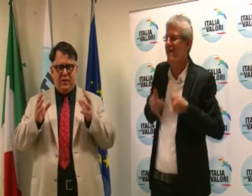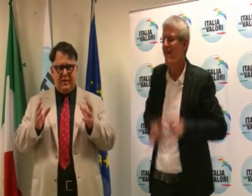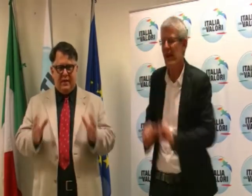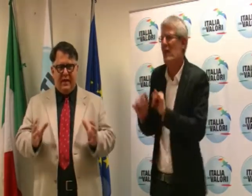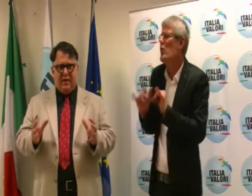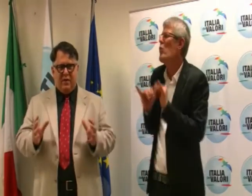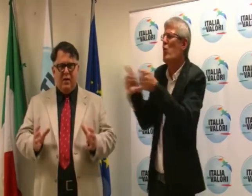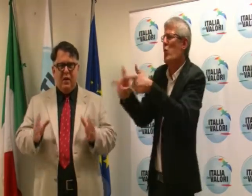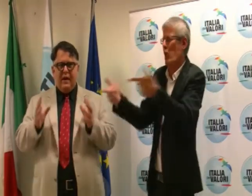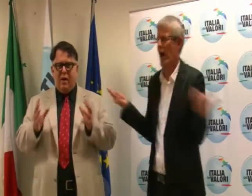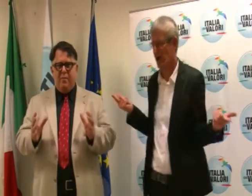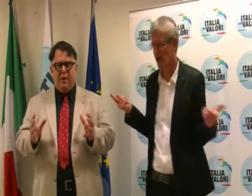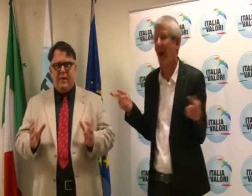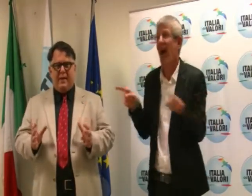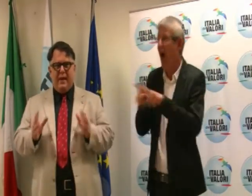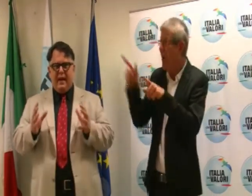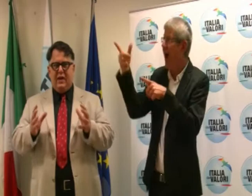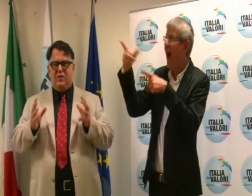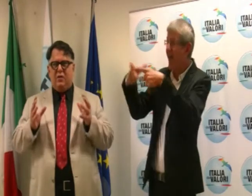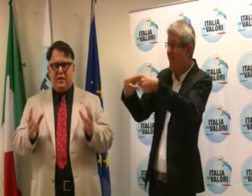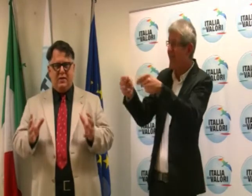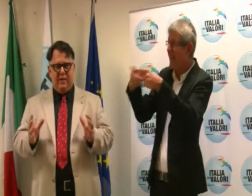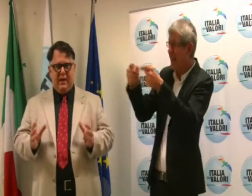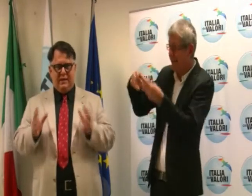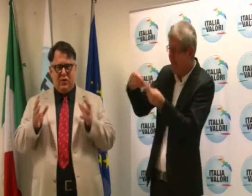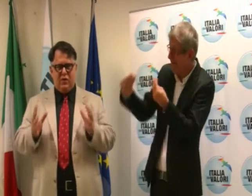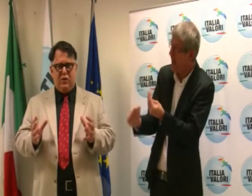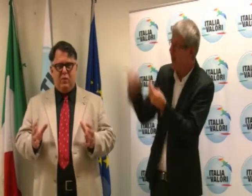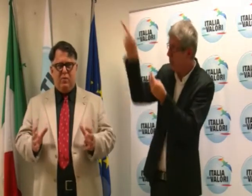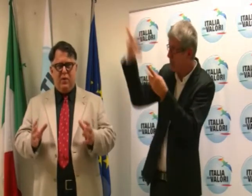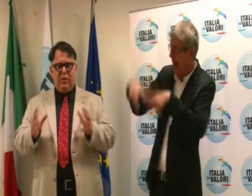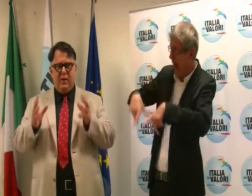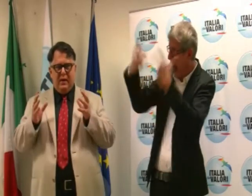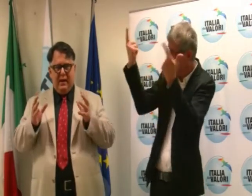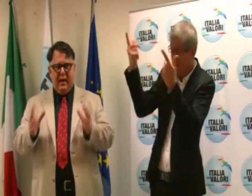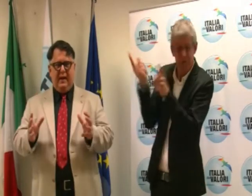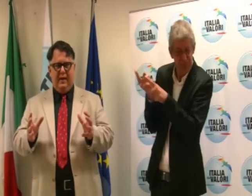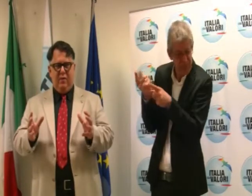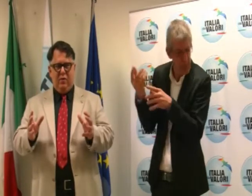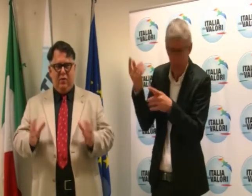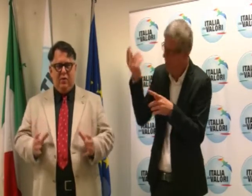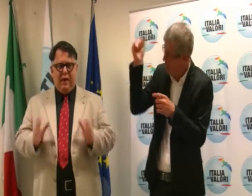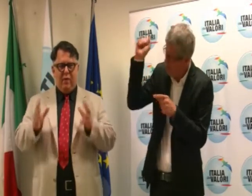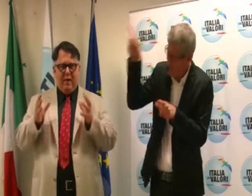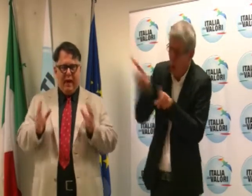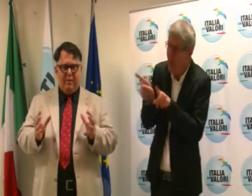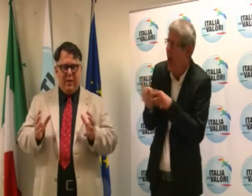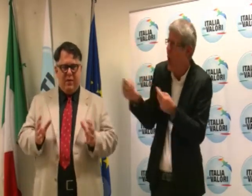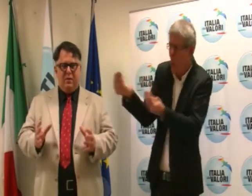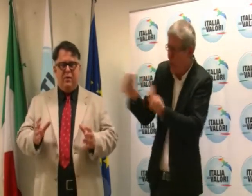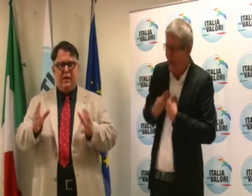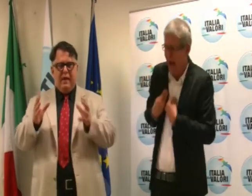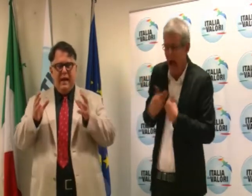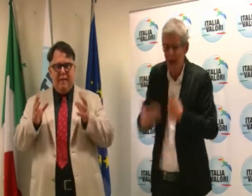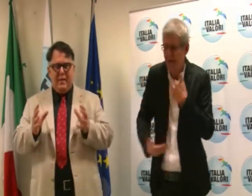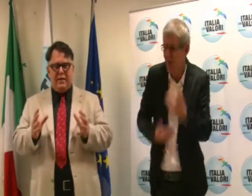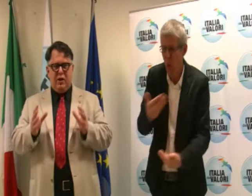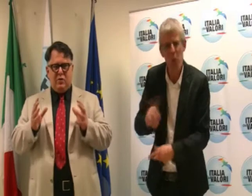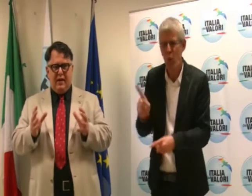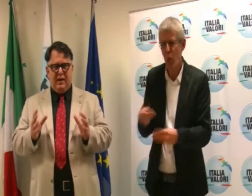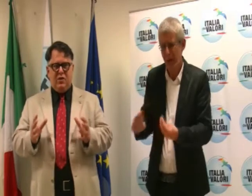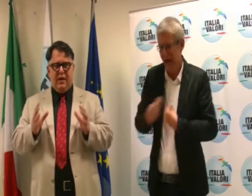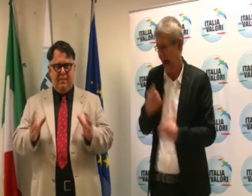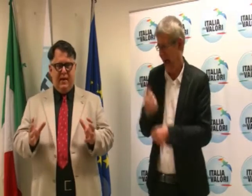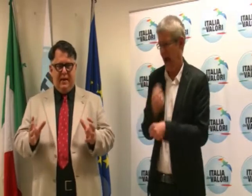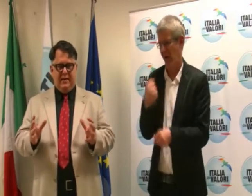'albero di fico sterile che non permette la crescita in questo paese, lo sviluppo e il lavoro. E quell'albero ha